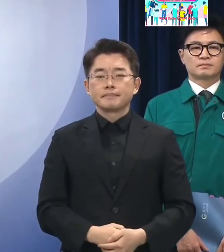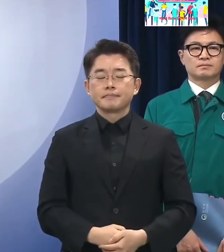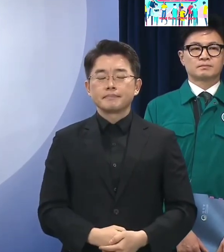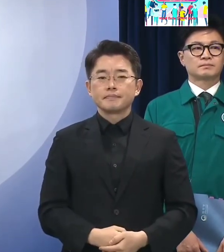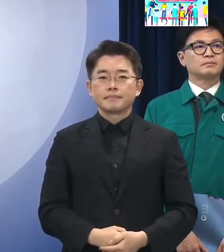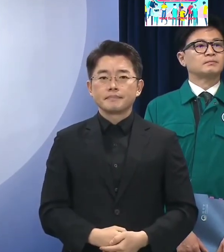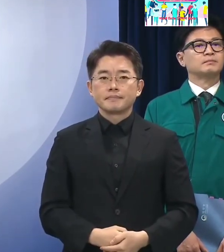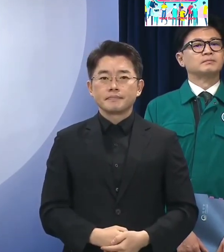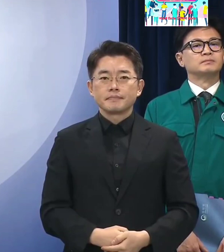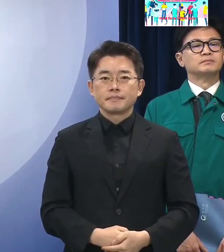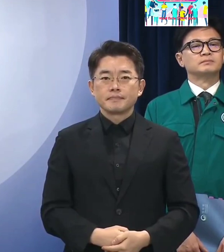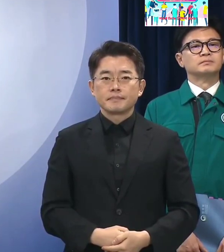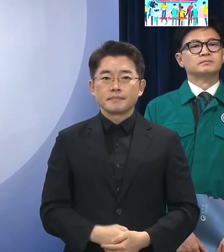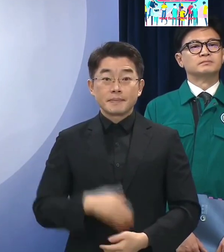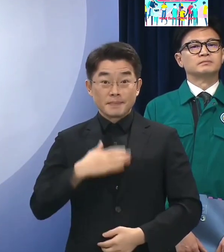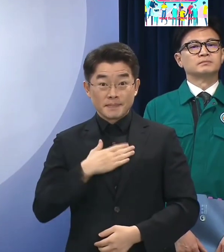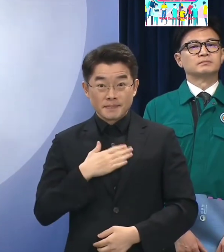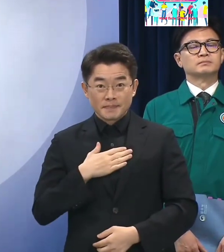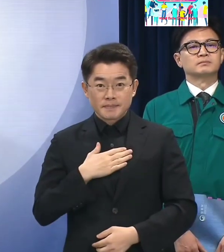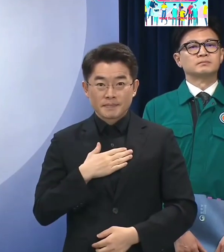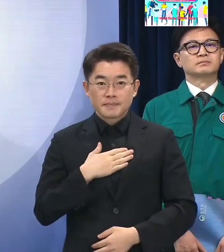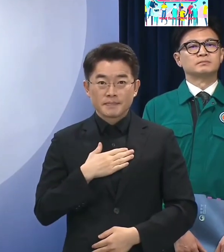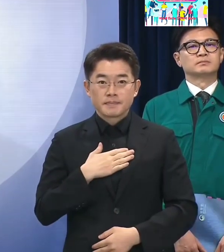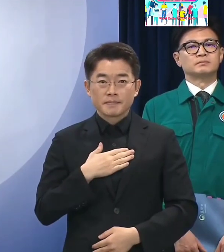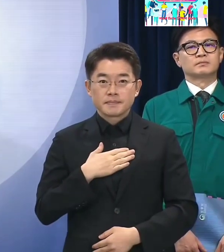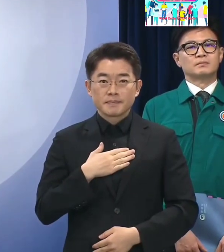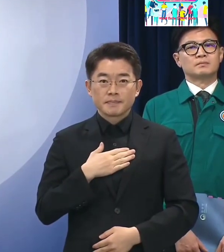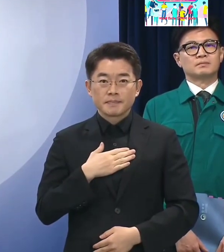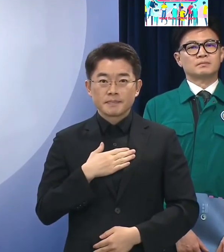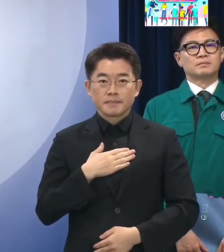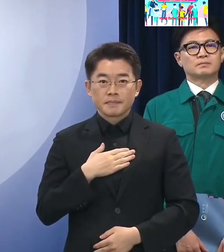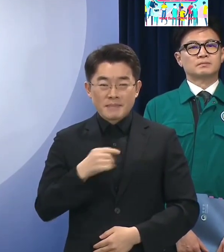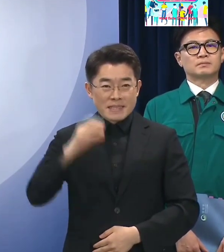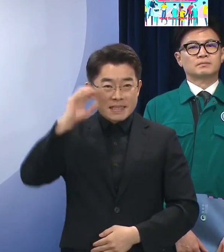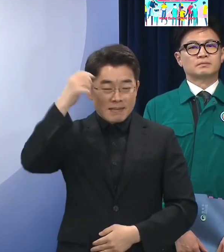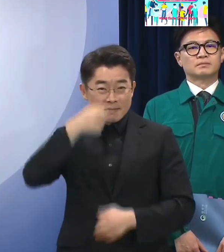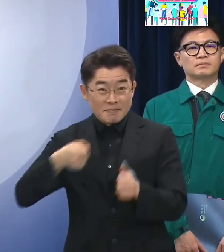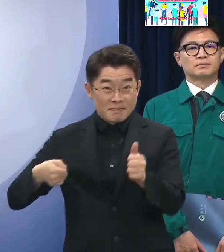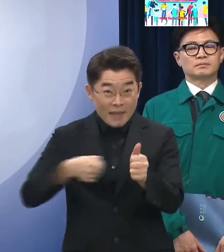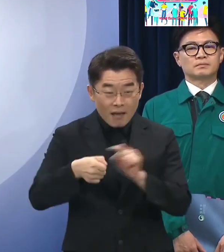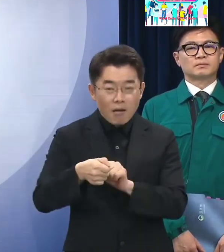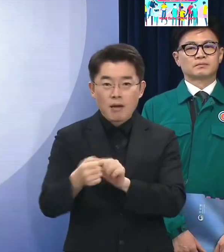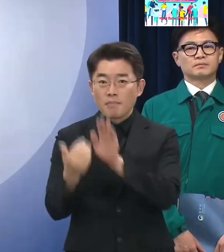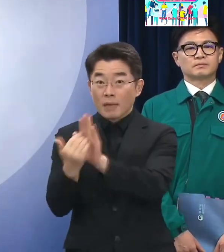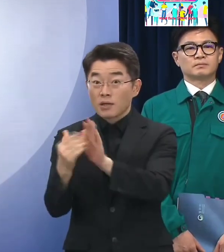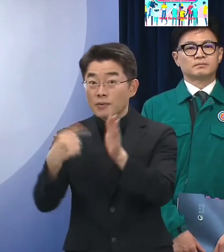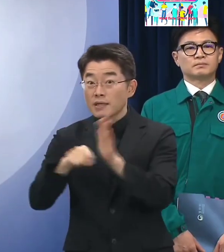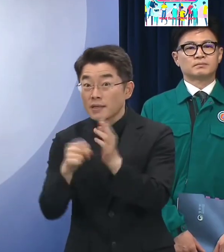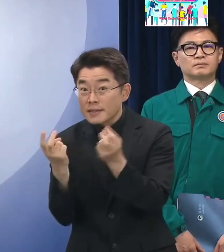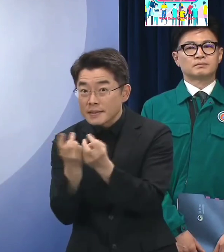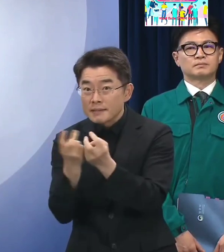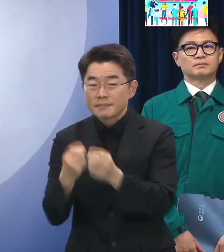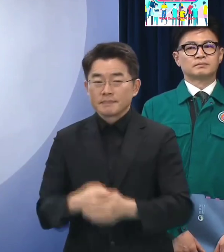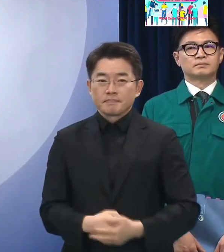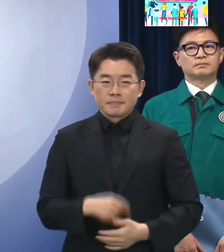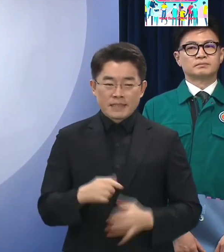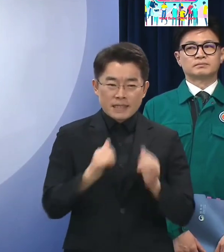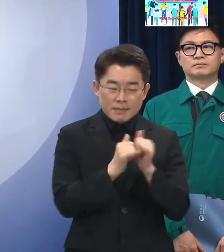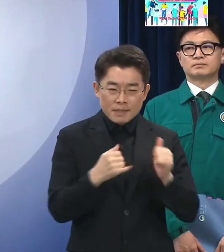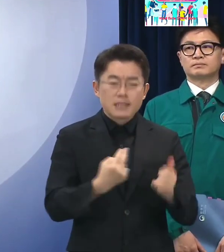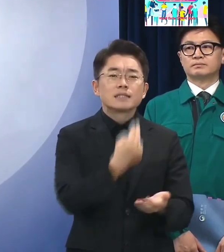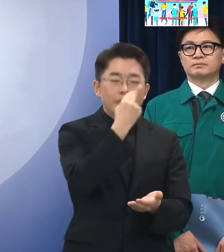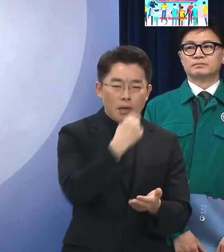저는 오늘 이 자리를 통해 이상 동기범죄로부터 국민의 안전한 일상과